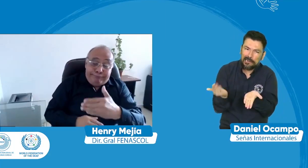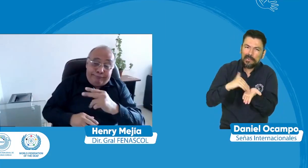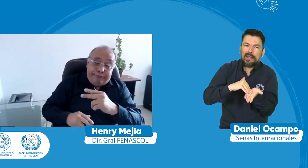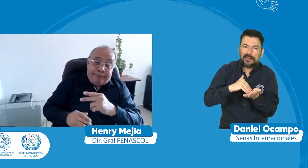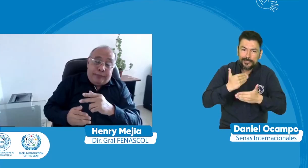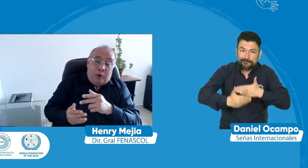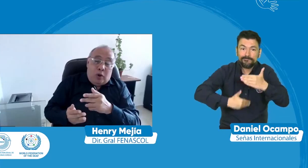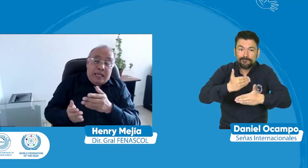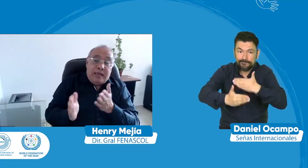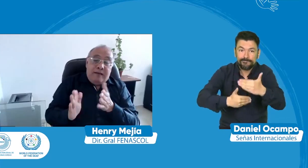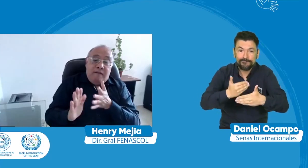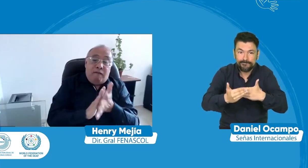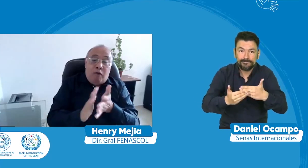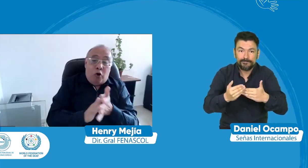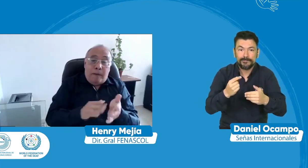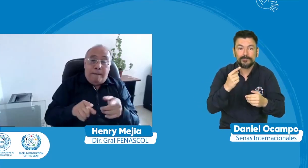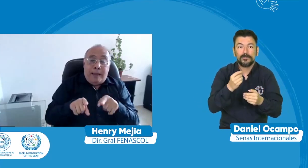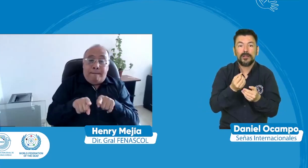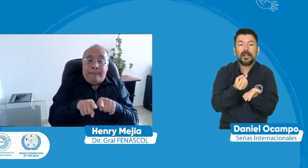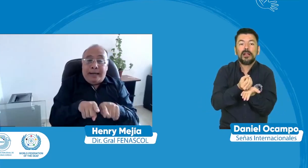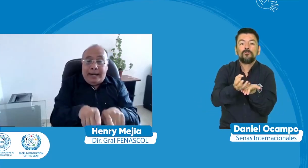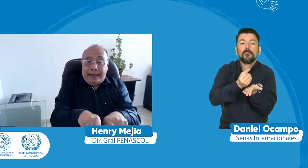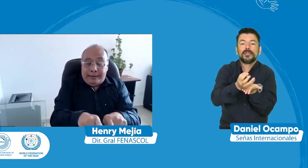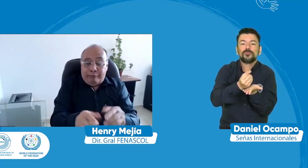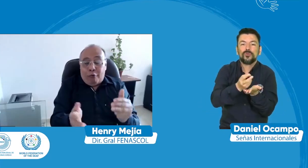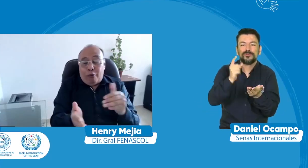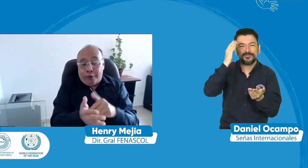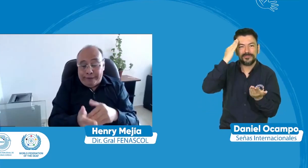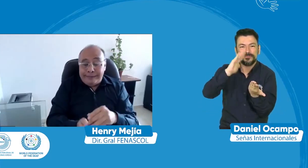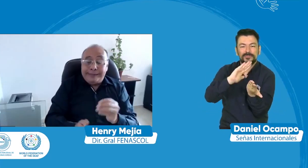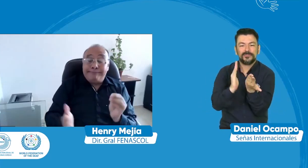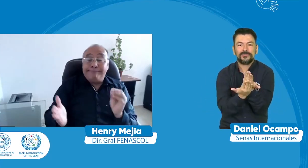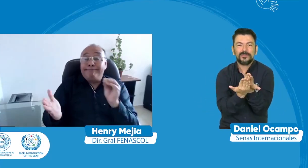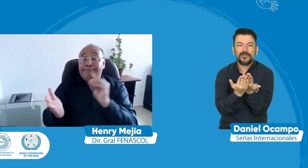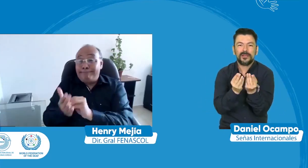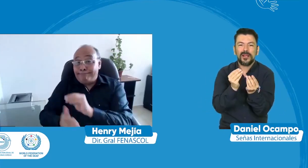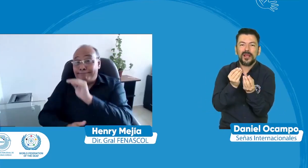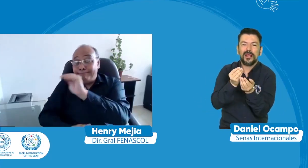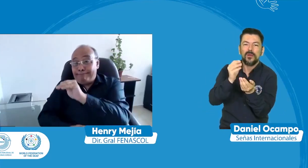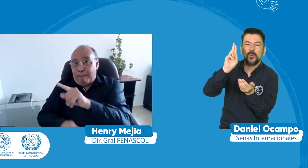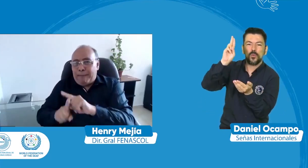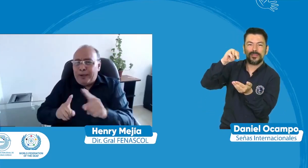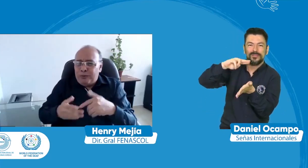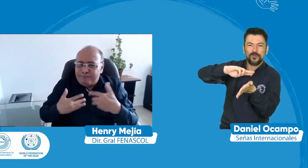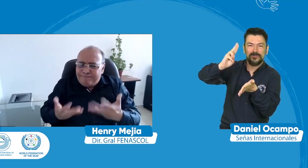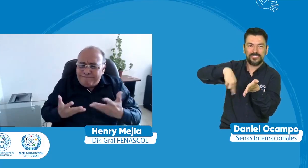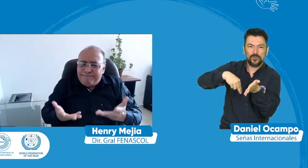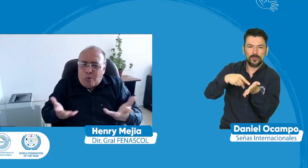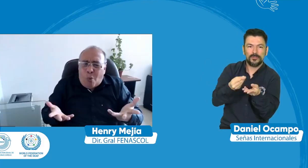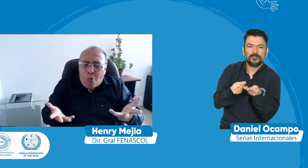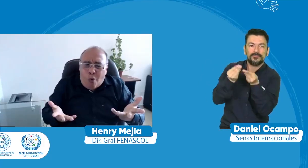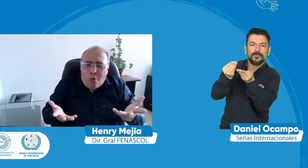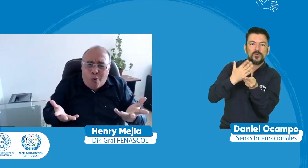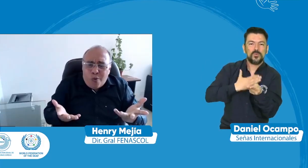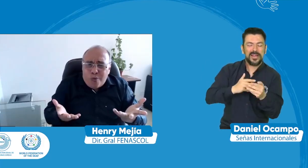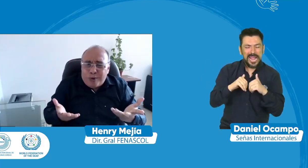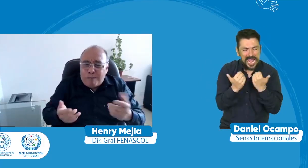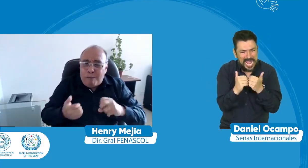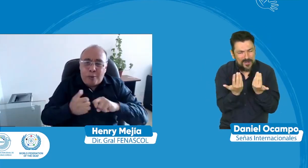con este informe con el informe paralelo el informe sombra pues se acerca